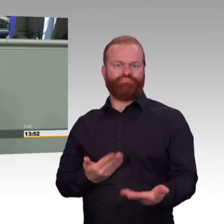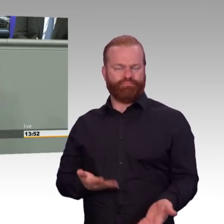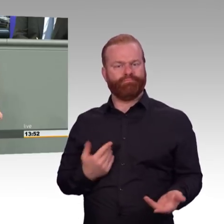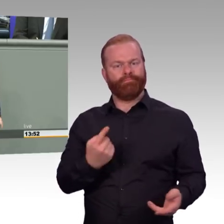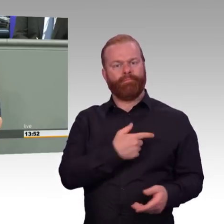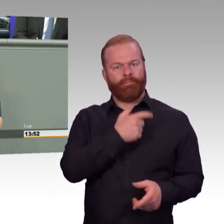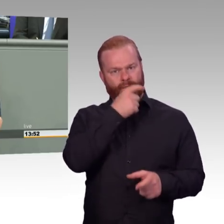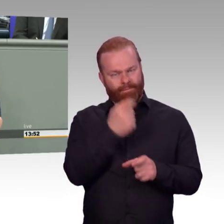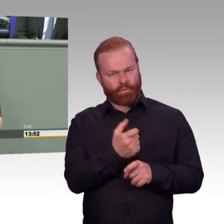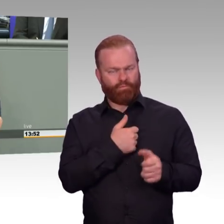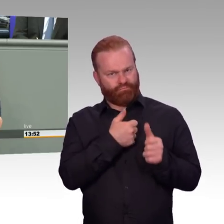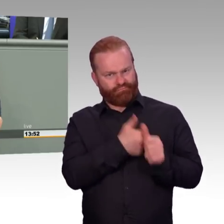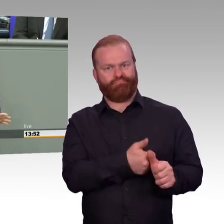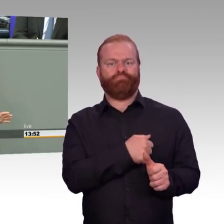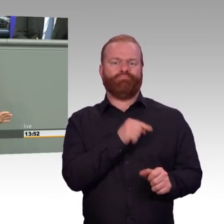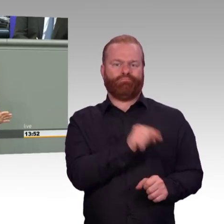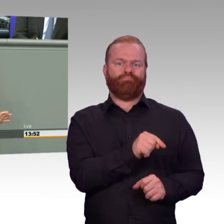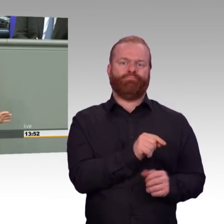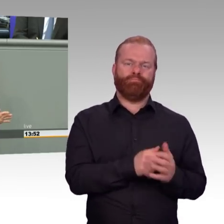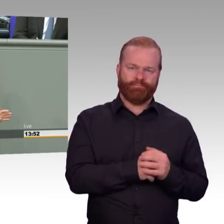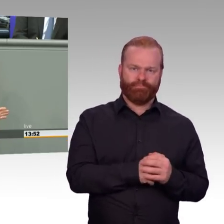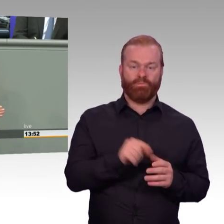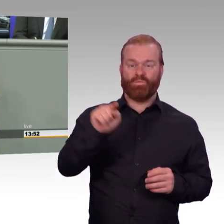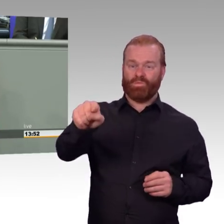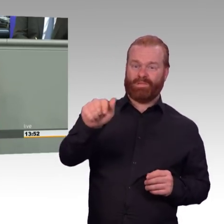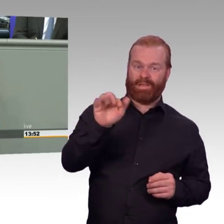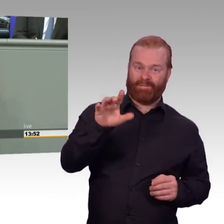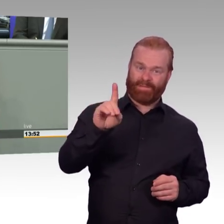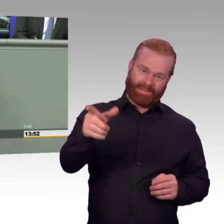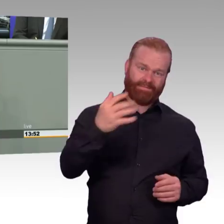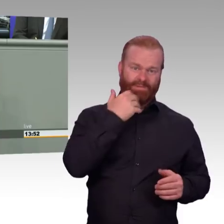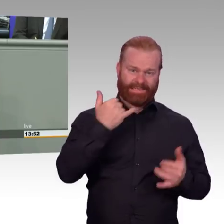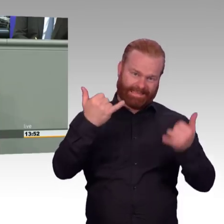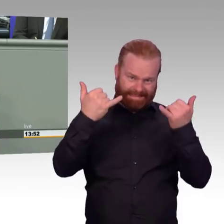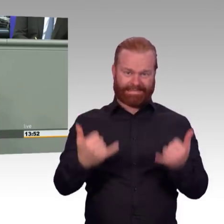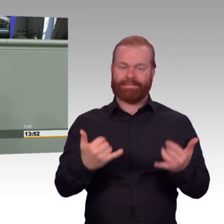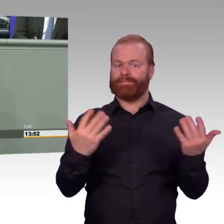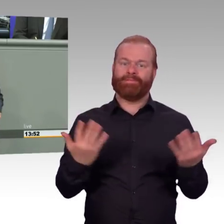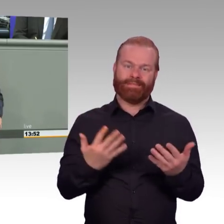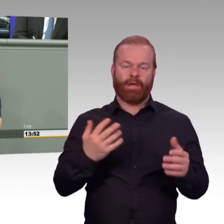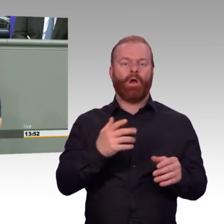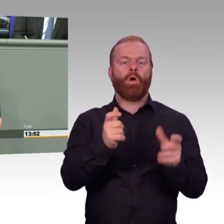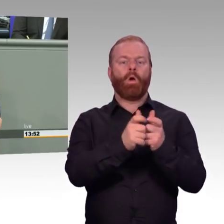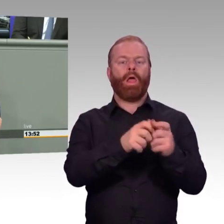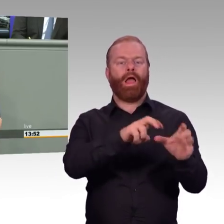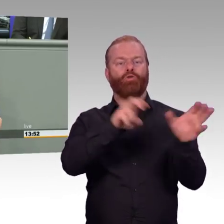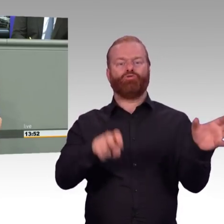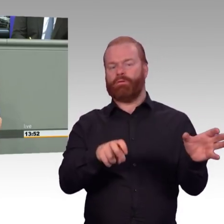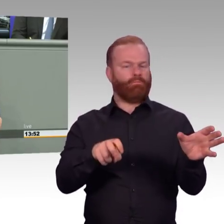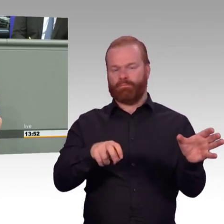Aussetzung des Ausstiegs aus der Kohleverstromung. Im Sinne der Versorgungssicherheit brauchen wir natürlich Ersatz für die vom Netz